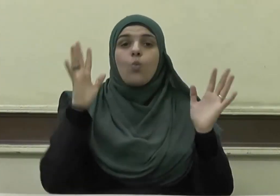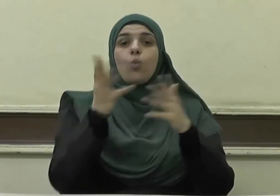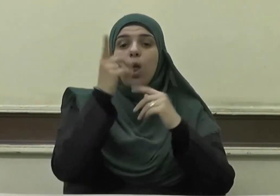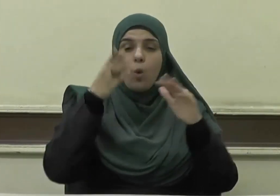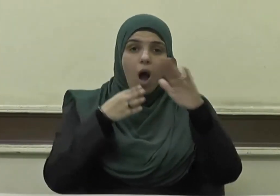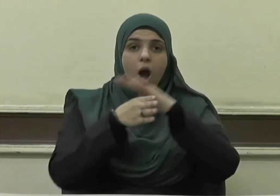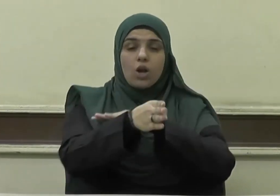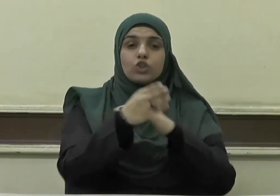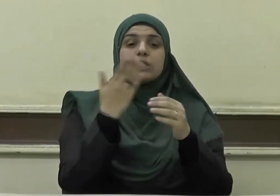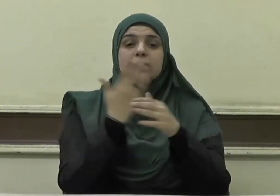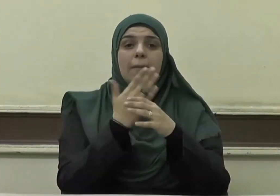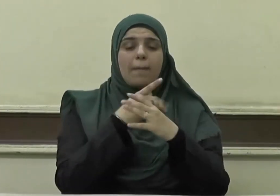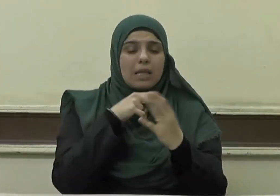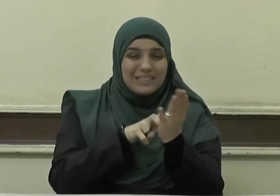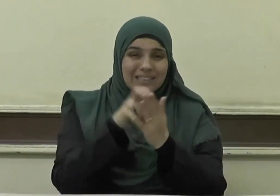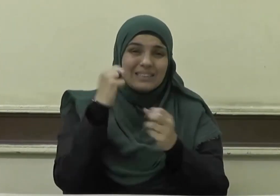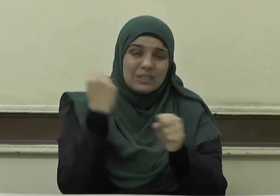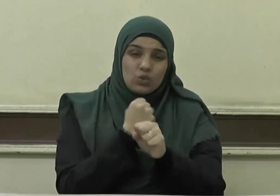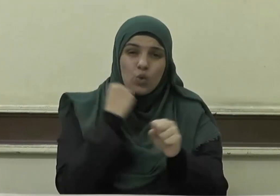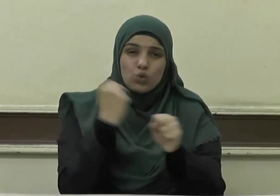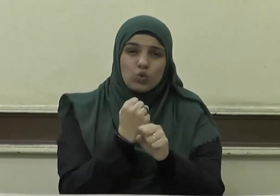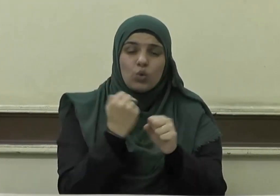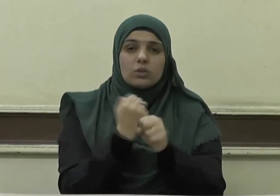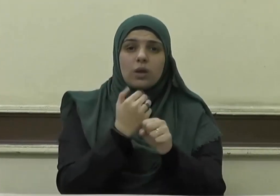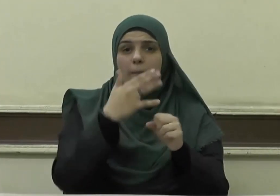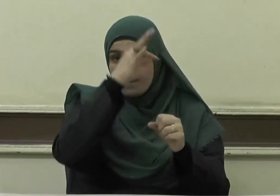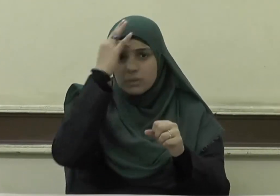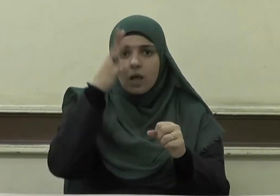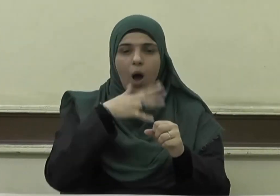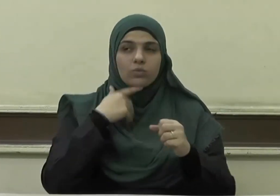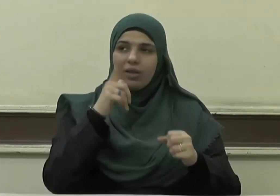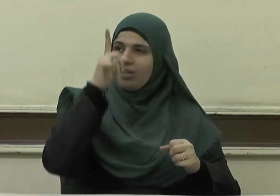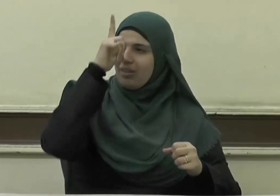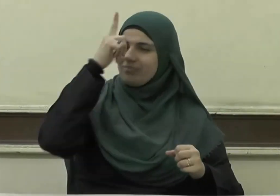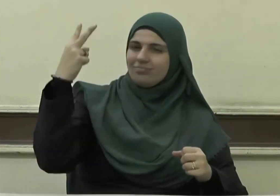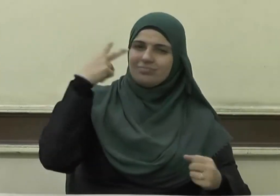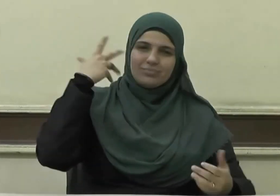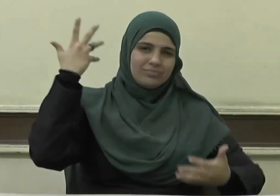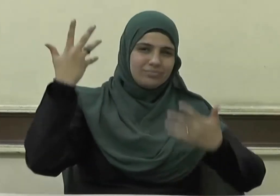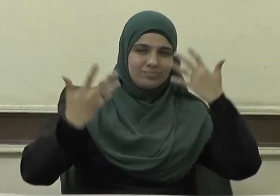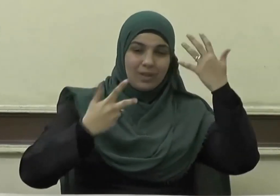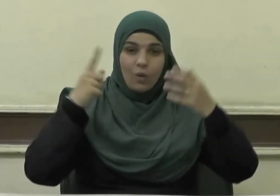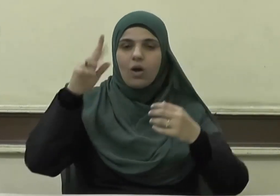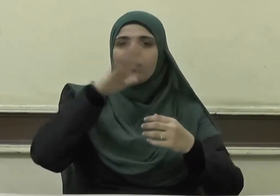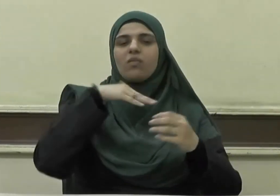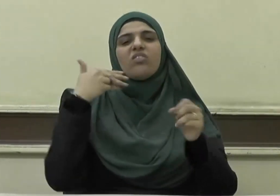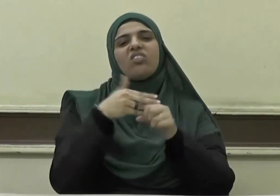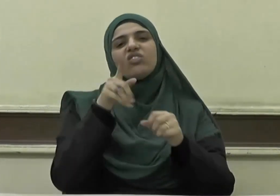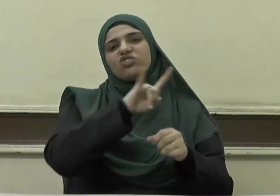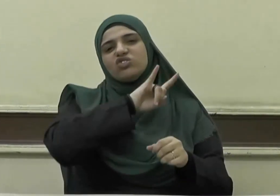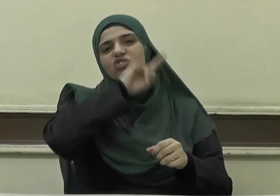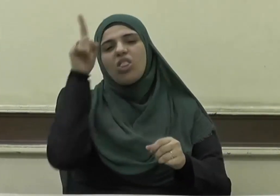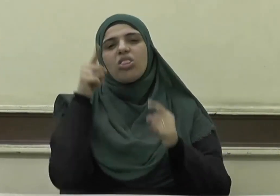يسعى رياءا ومفاخرة فهو في سبيل الشيطان